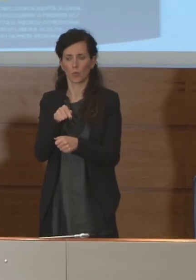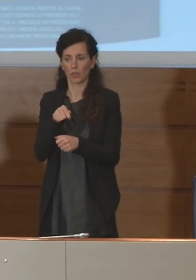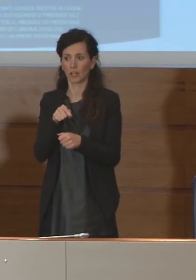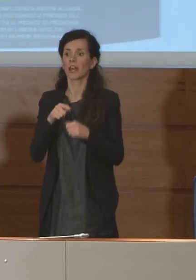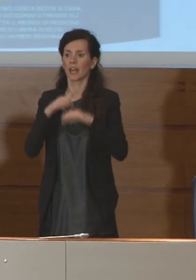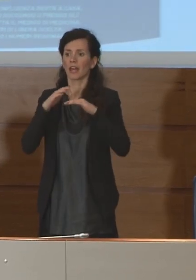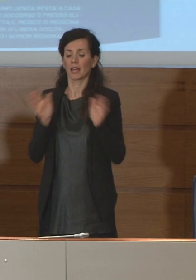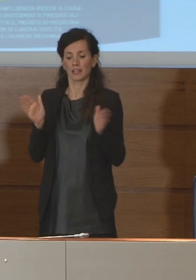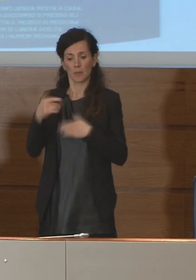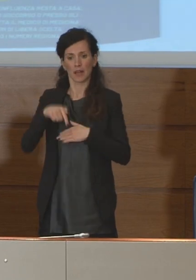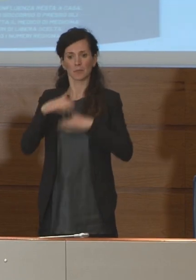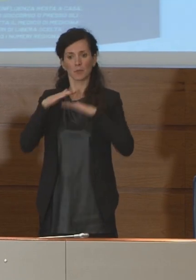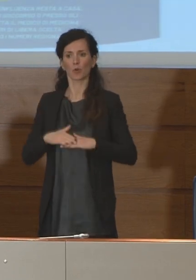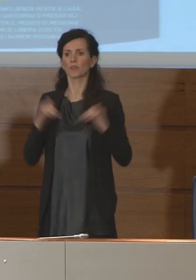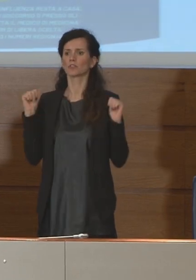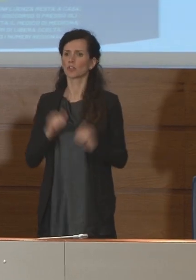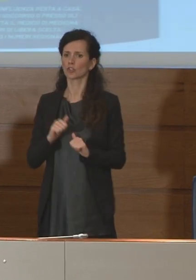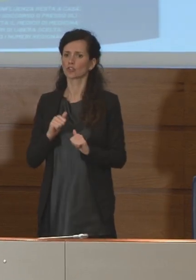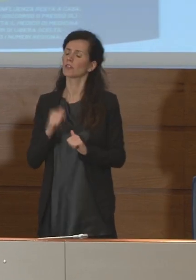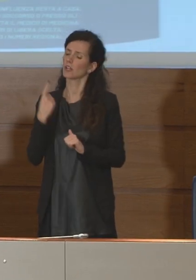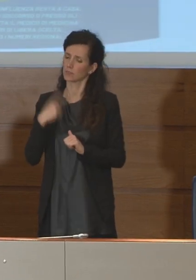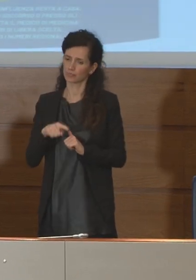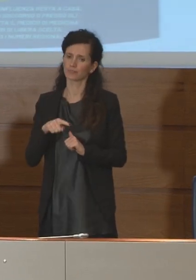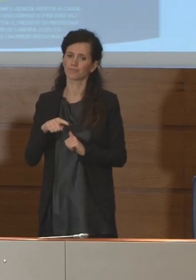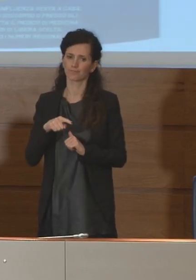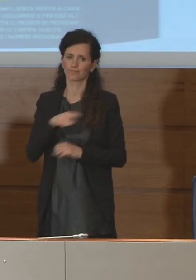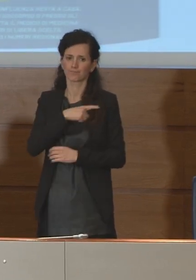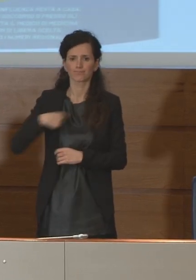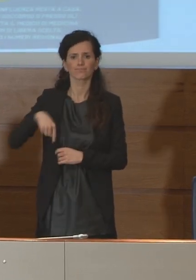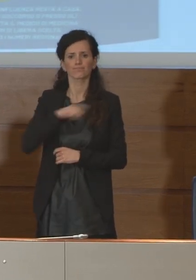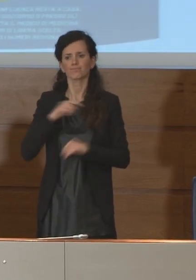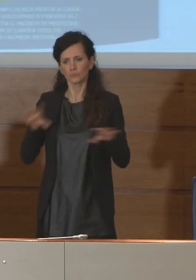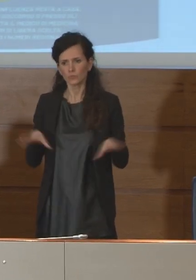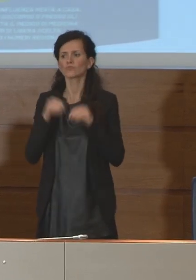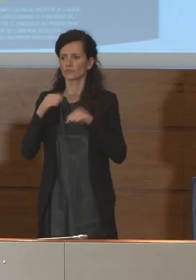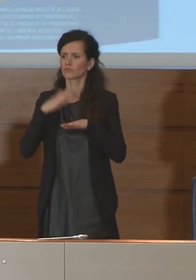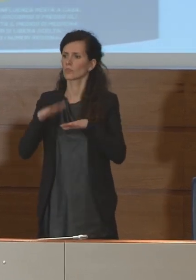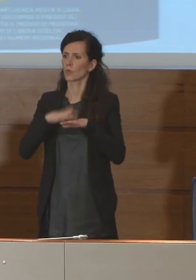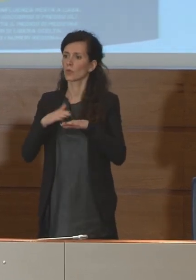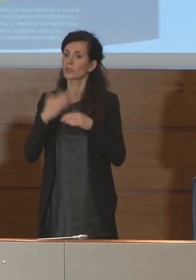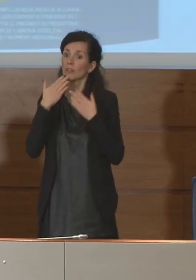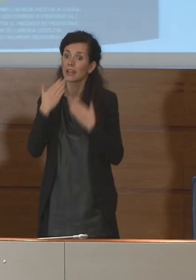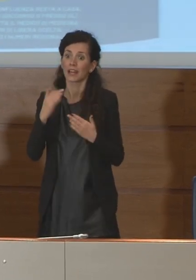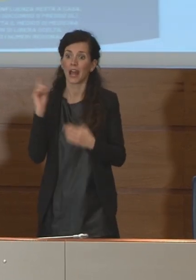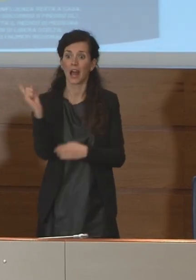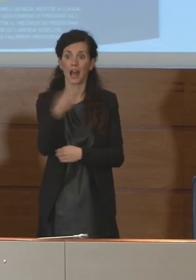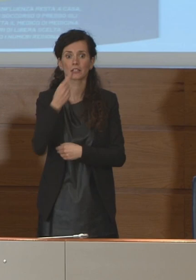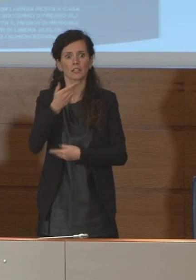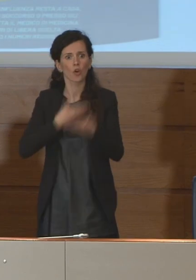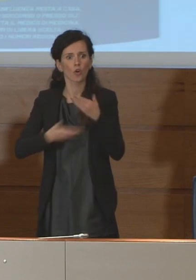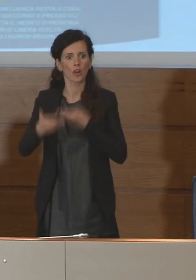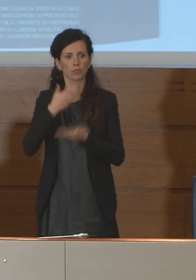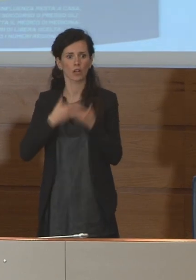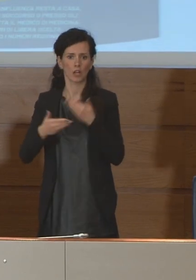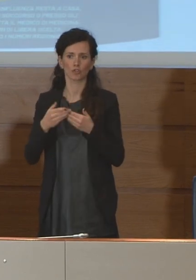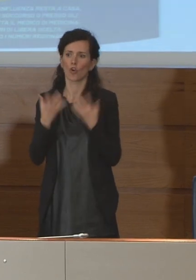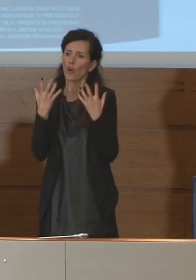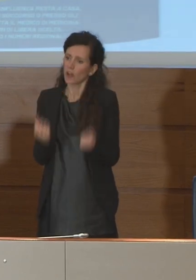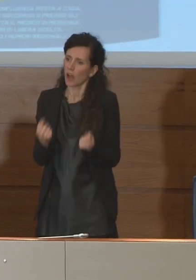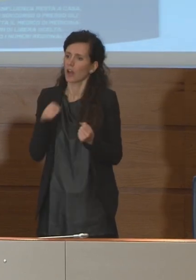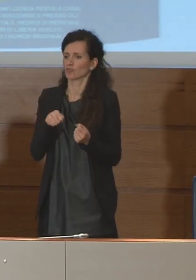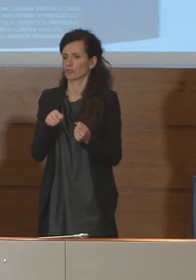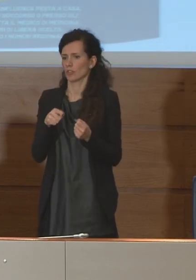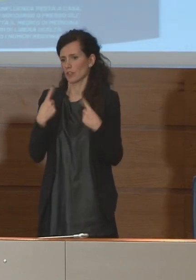Protezione Civile adottato queste norme e vi ringraziamo per la collaborazione che ci avete prestato e che